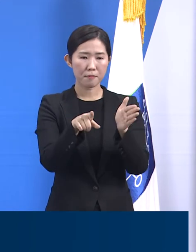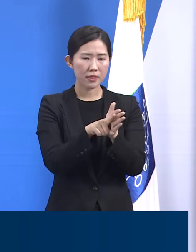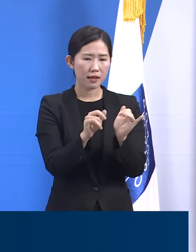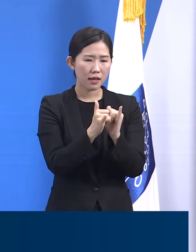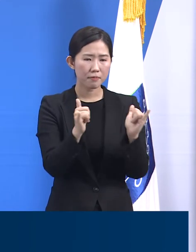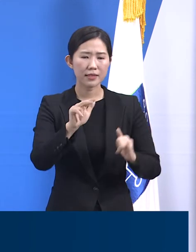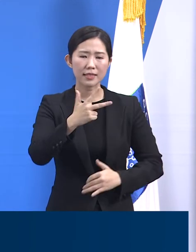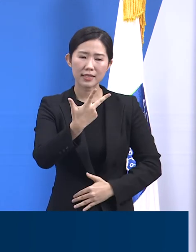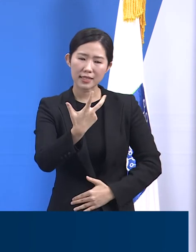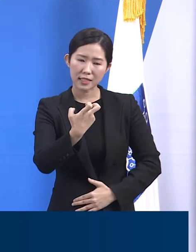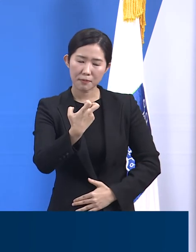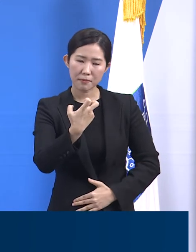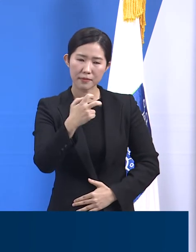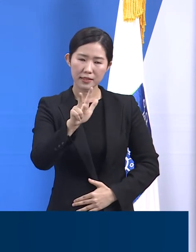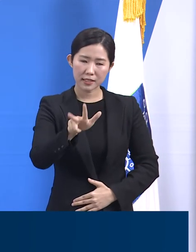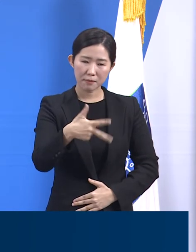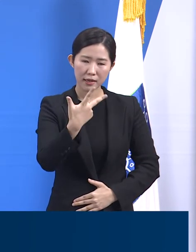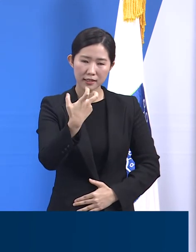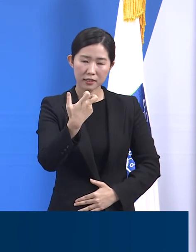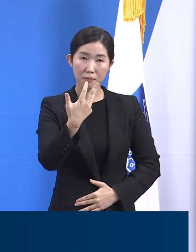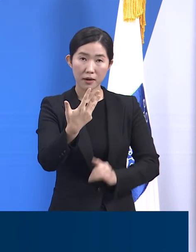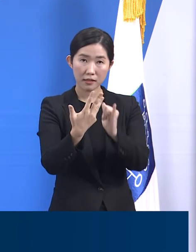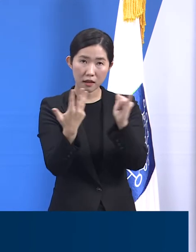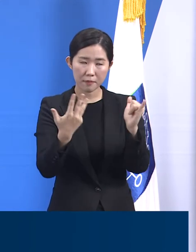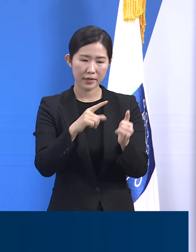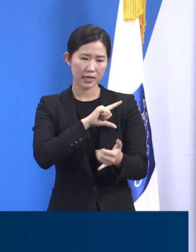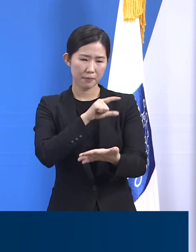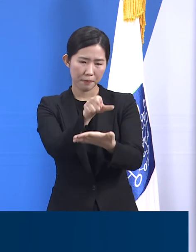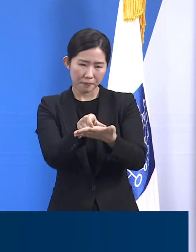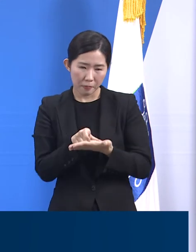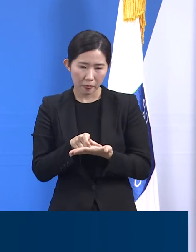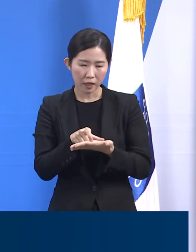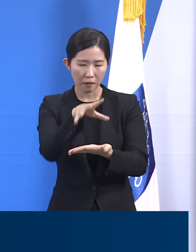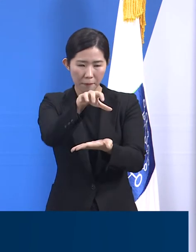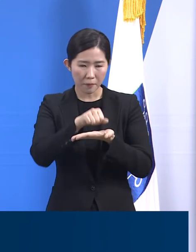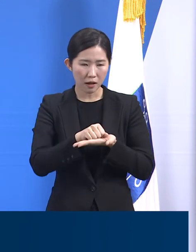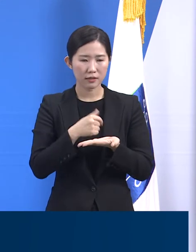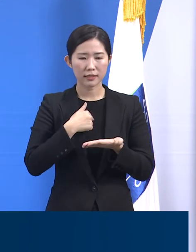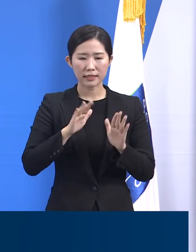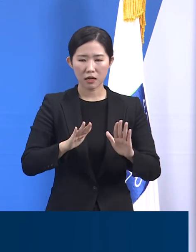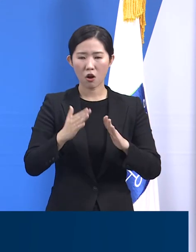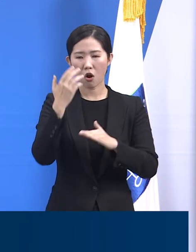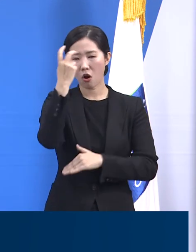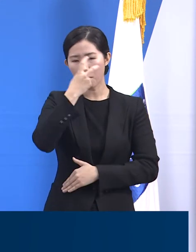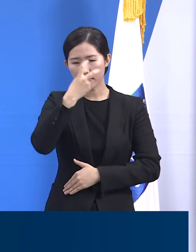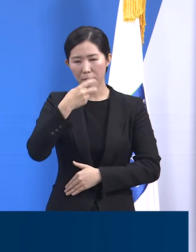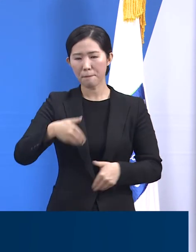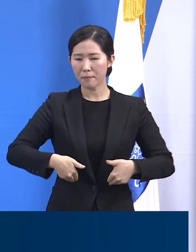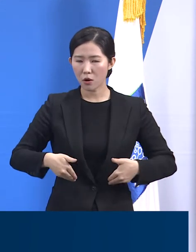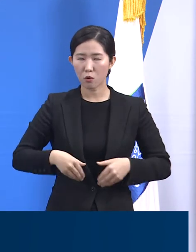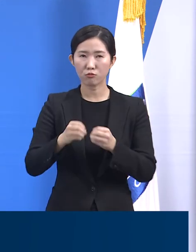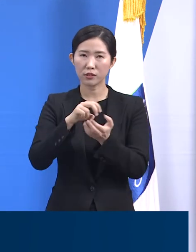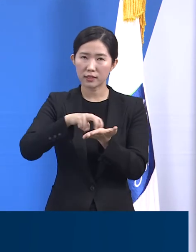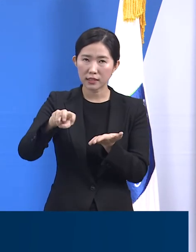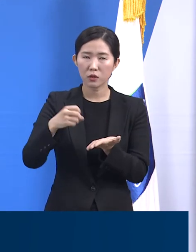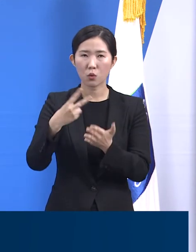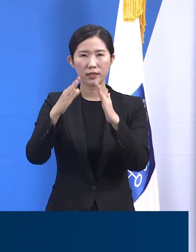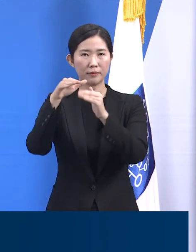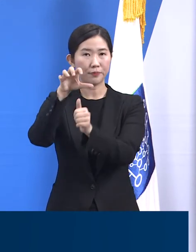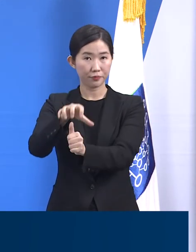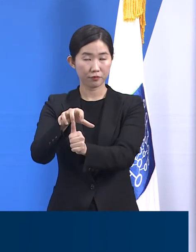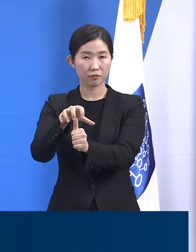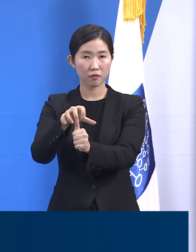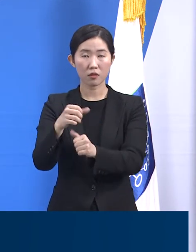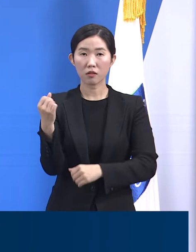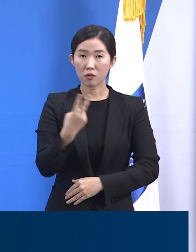명단을 확보하여 검사 안내 및 자가격리 조치를 진행 중이며 해당 교회 관련자는 코로나19 검사를